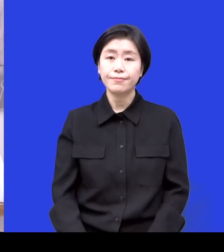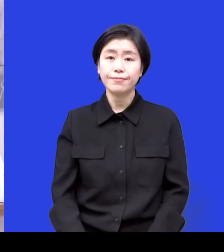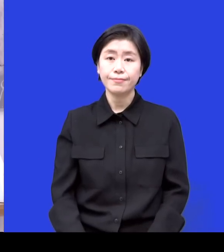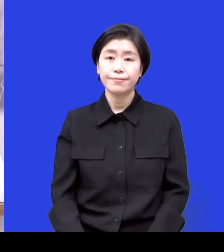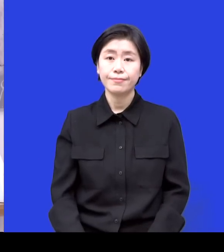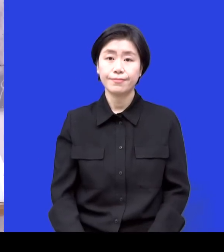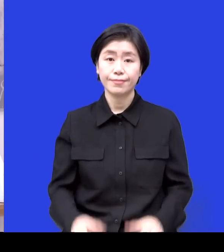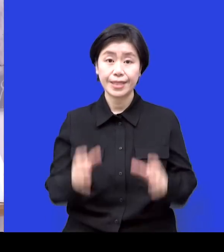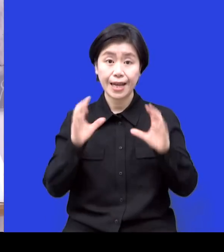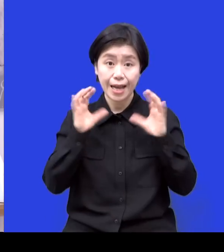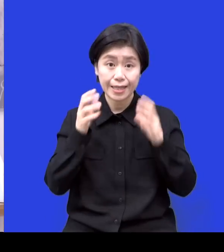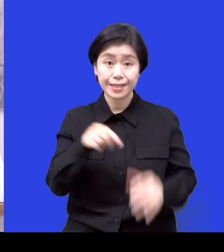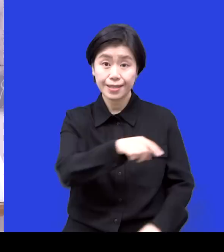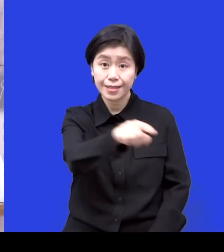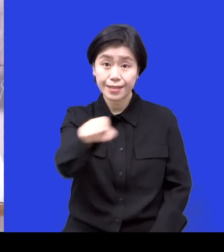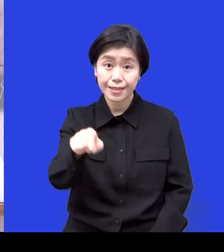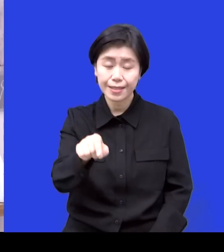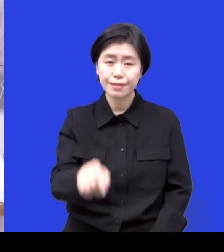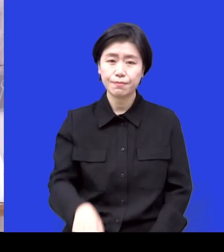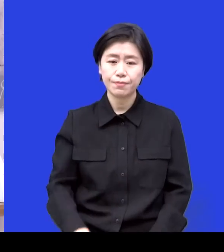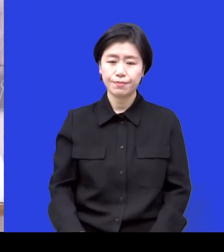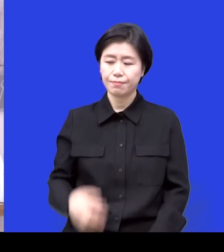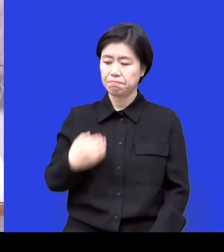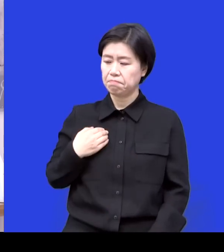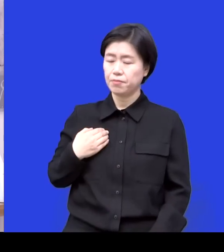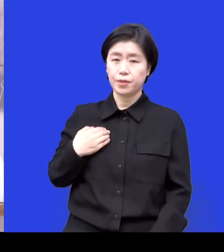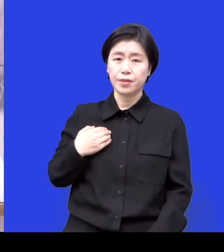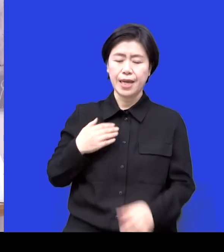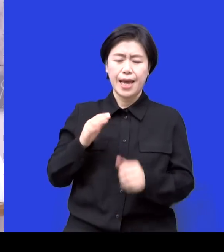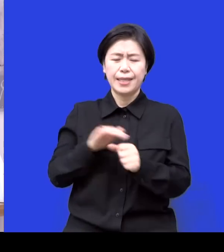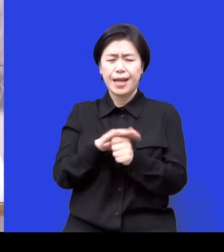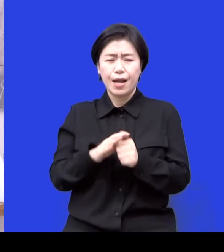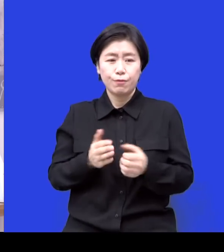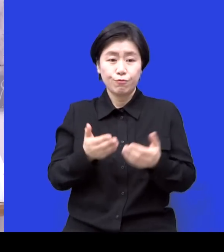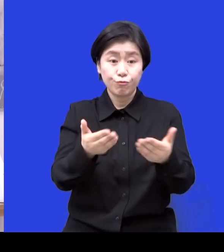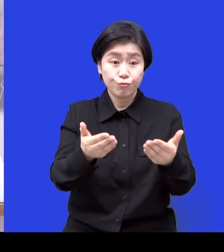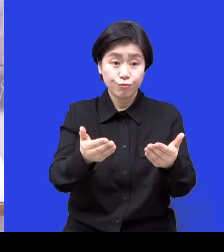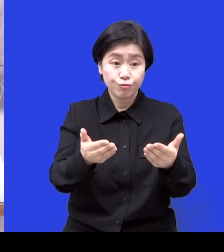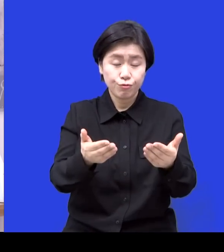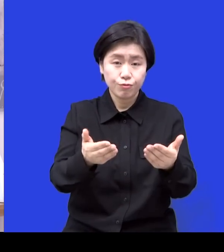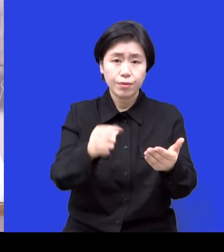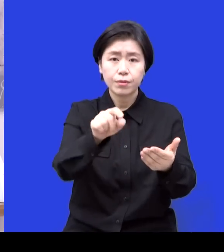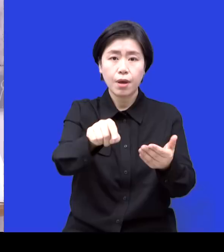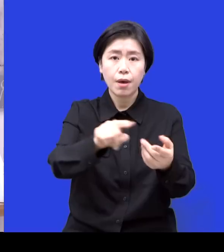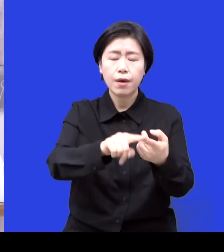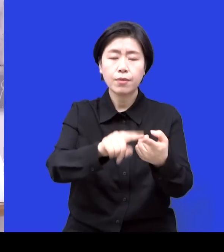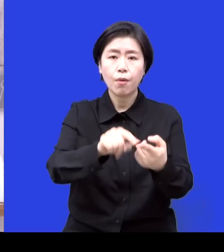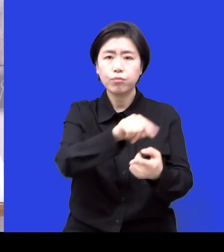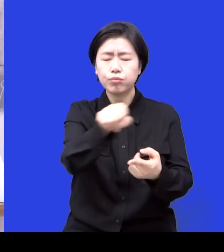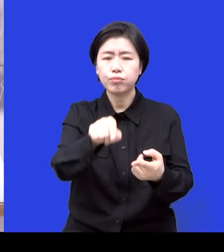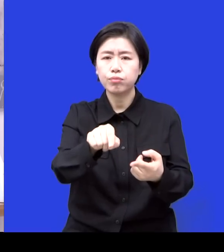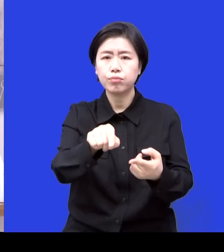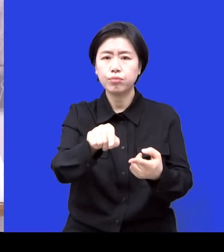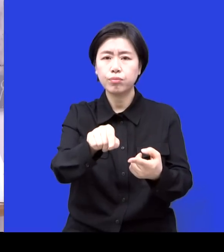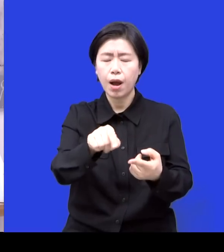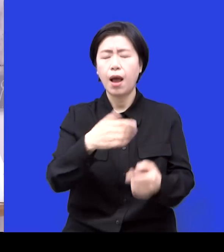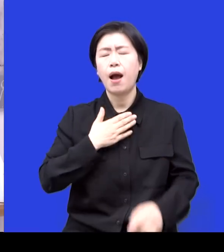선생님들이 아이들이 사랑하는 것을 아끼는 것을 애들이 알아요. 그러니까 내가 사랑받고 있구나라는 것을 아이들이 느끼고